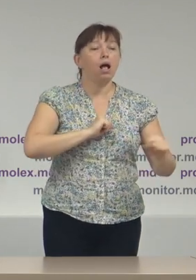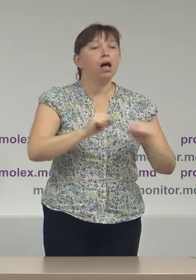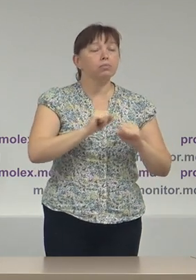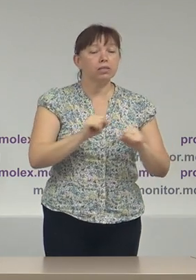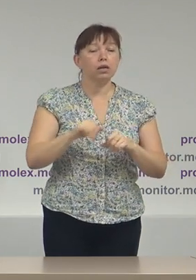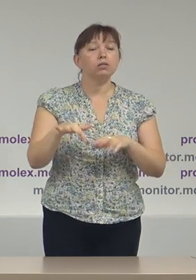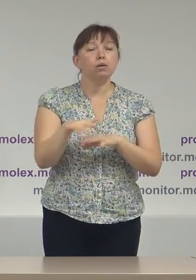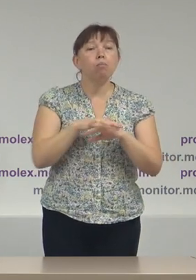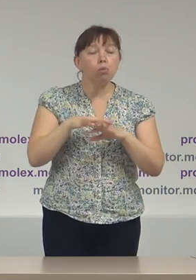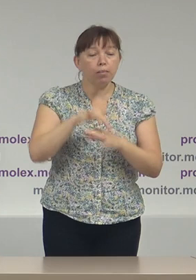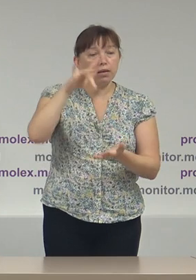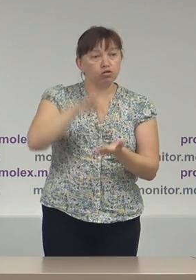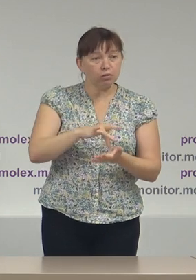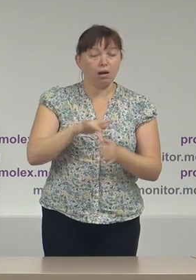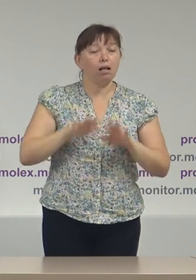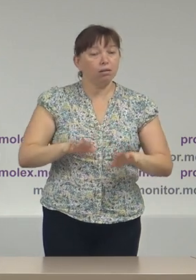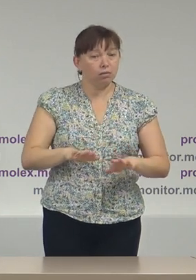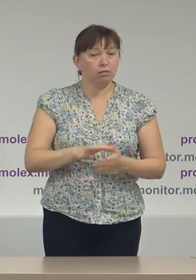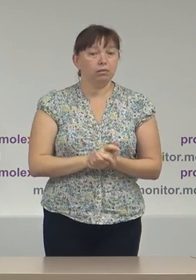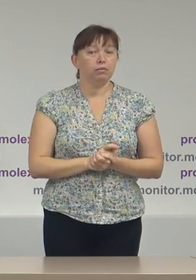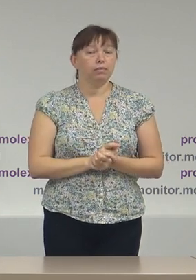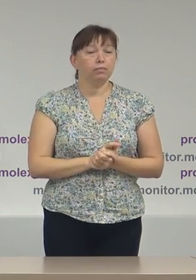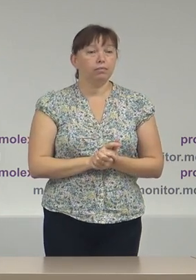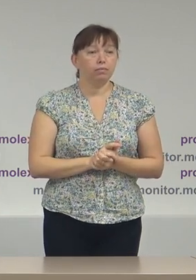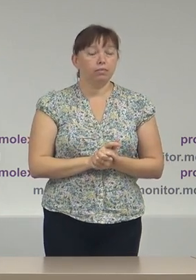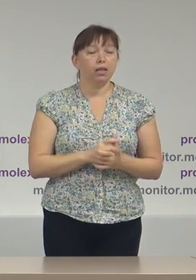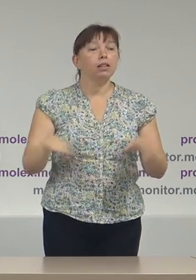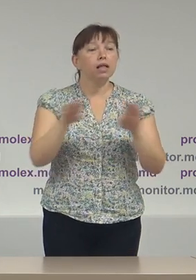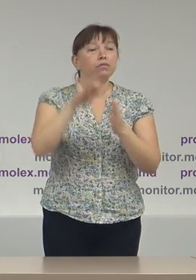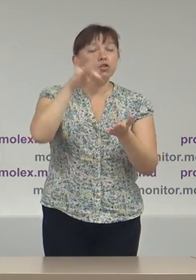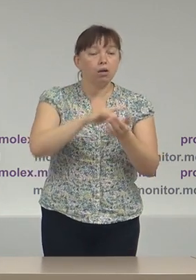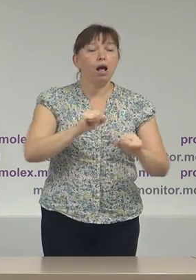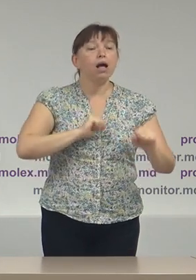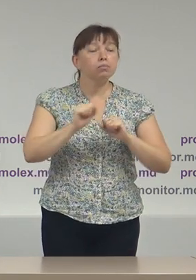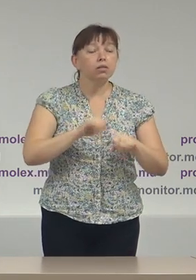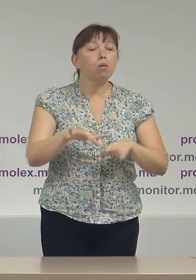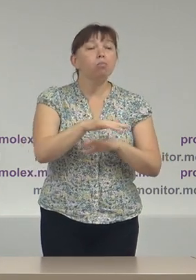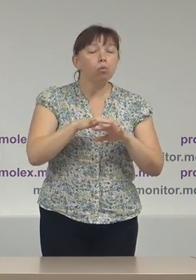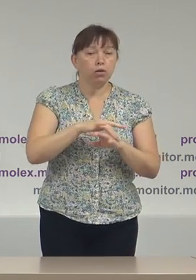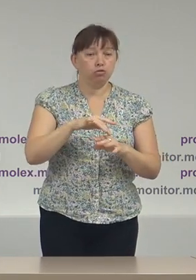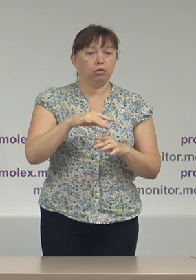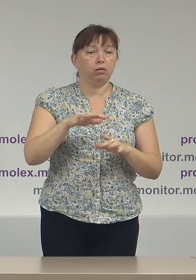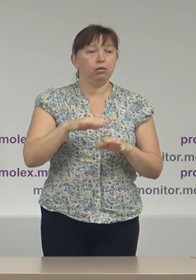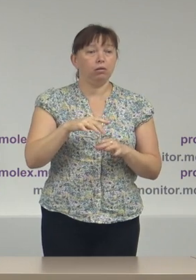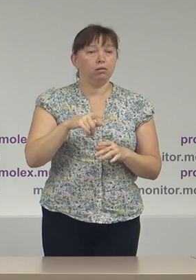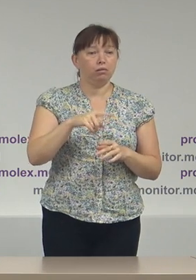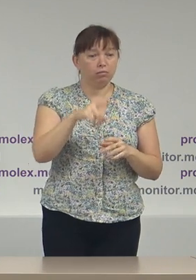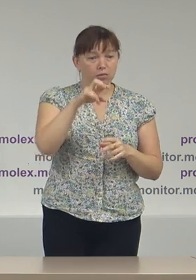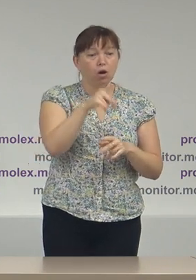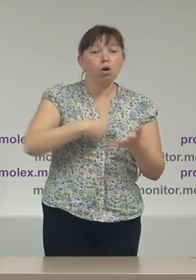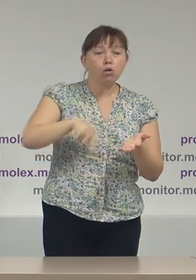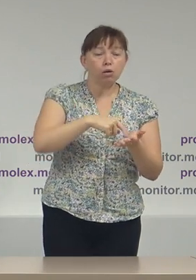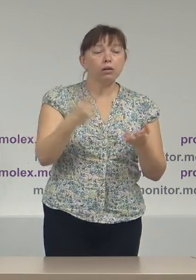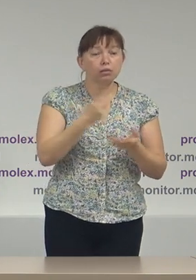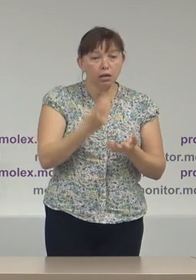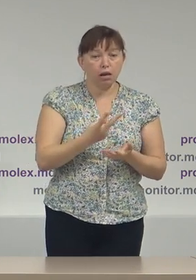publică centrală la nivel central administrațiile publice locale la nivel local trebuie să